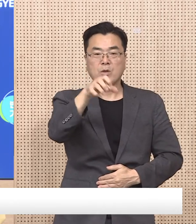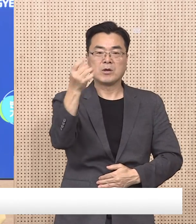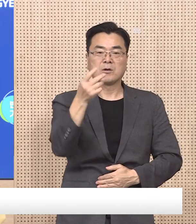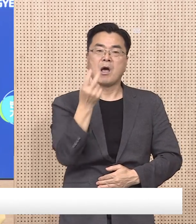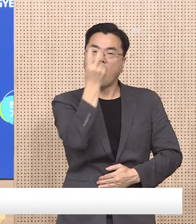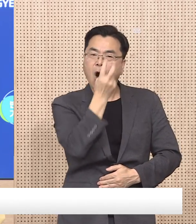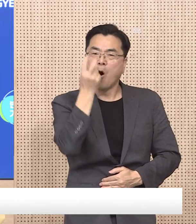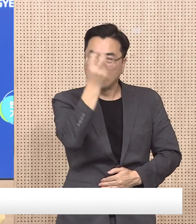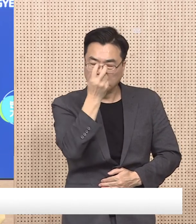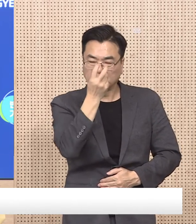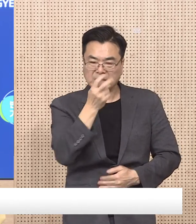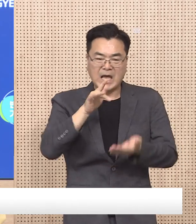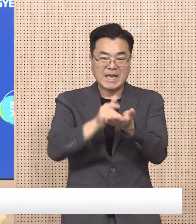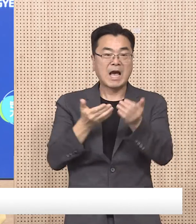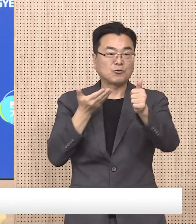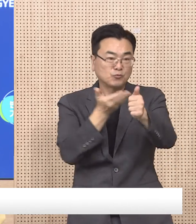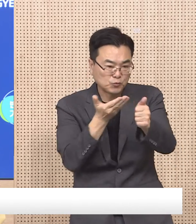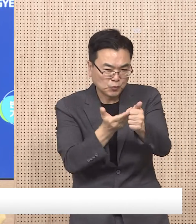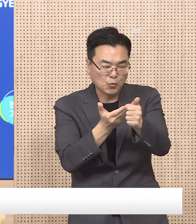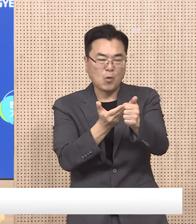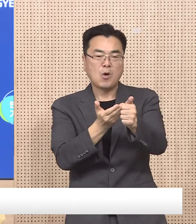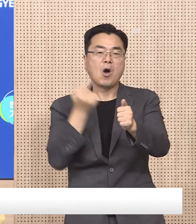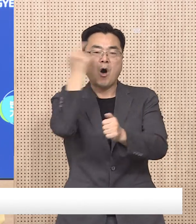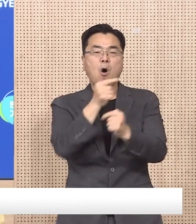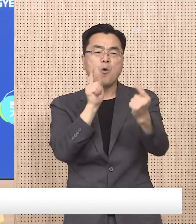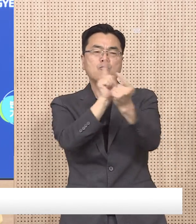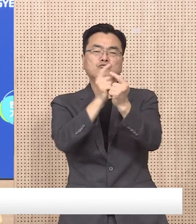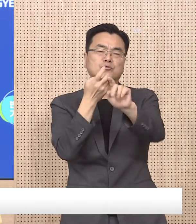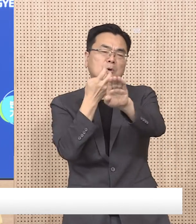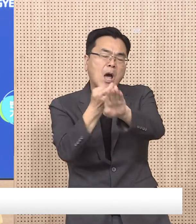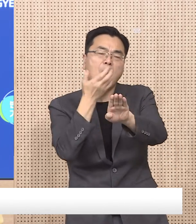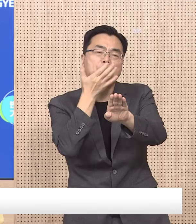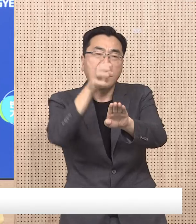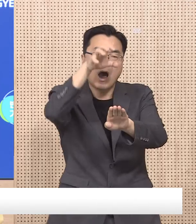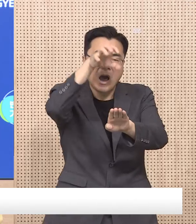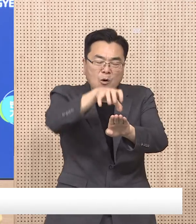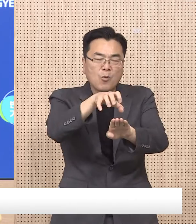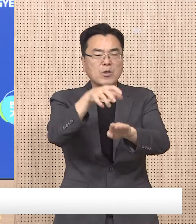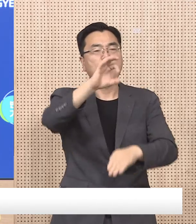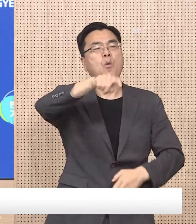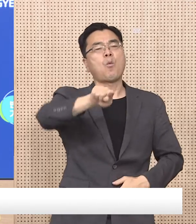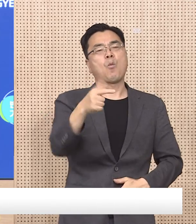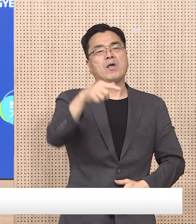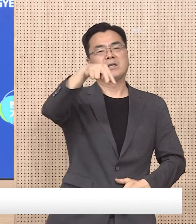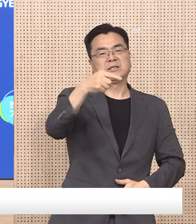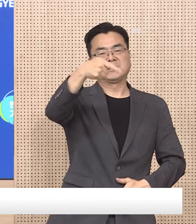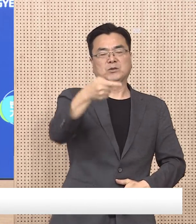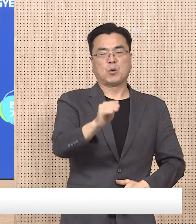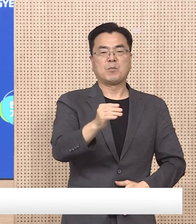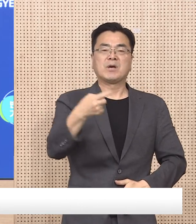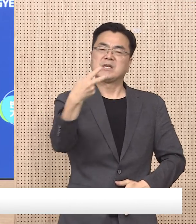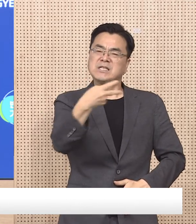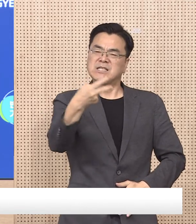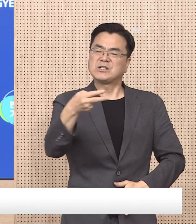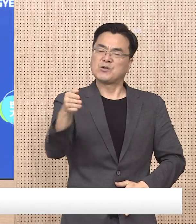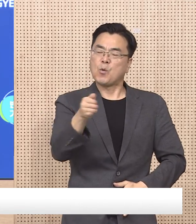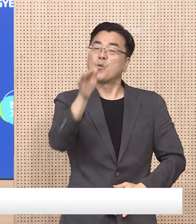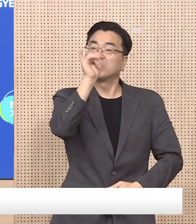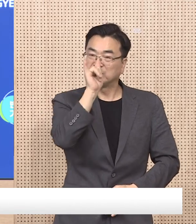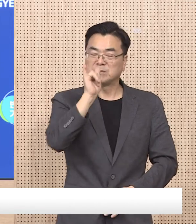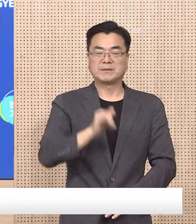검사, 먹는 치료제 처방, 확진자 대면 진료가 모두 가능한 원스톱 진료 기간은 2,281개소입니다.